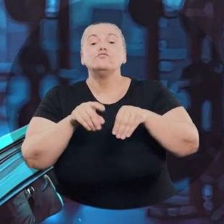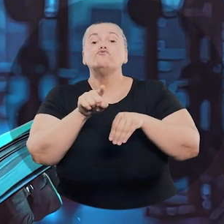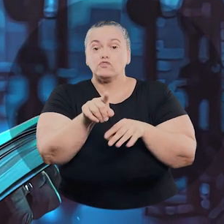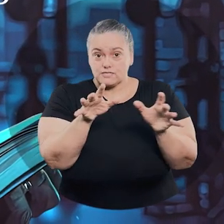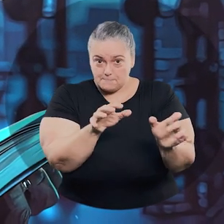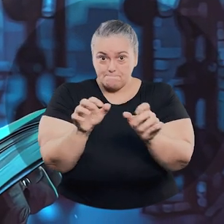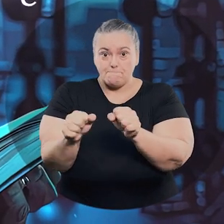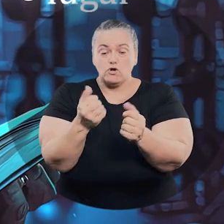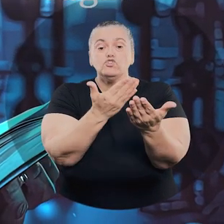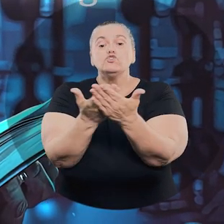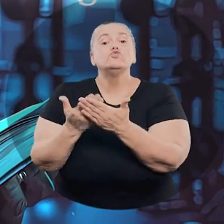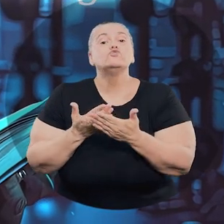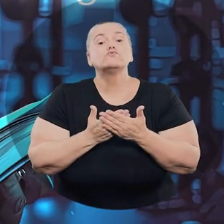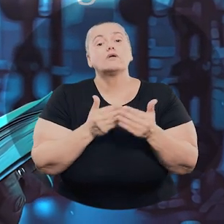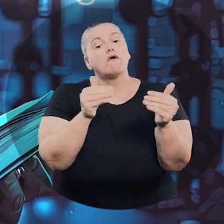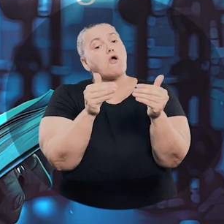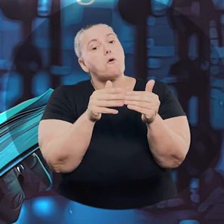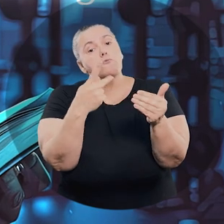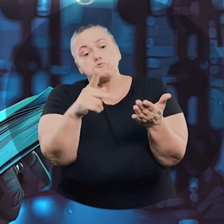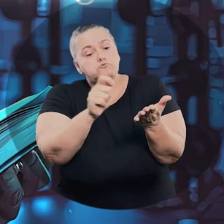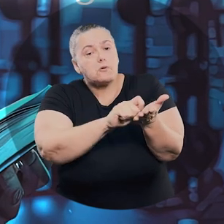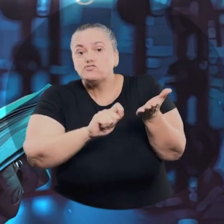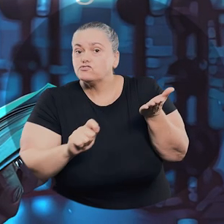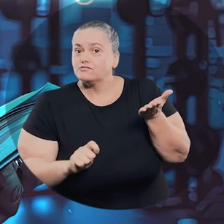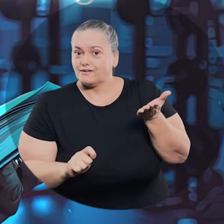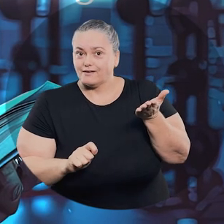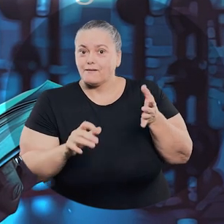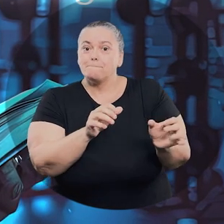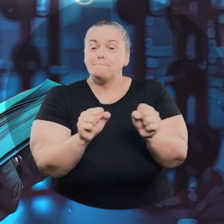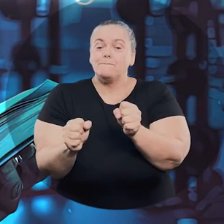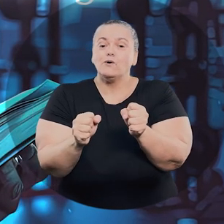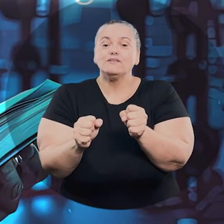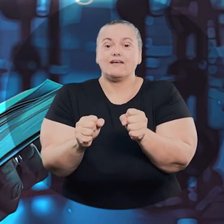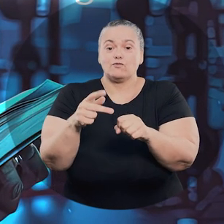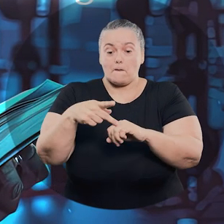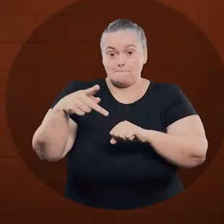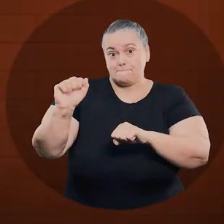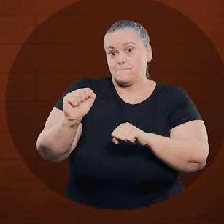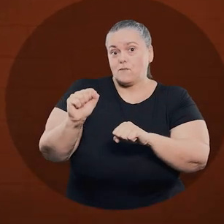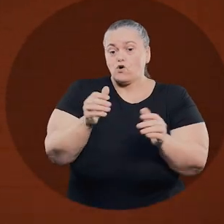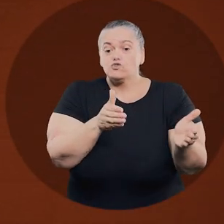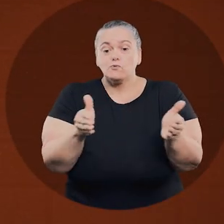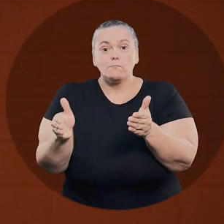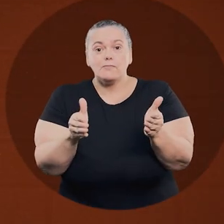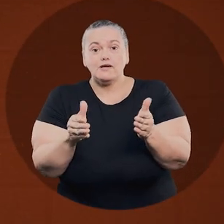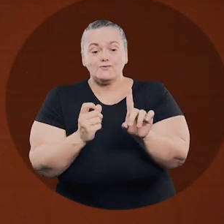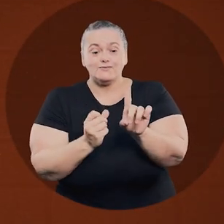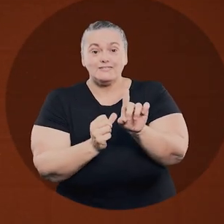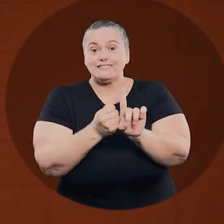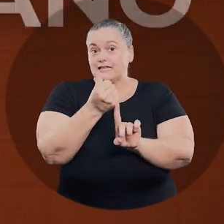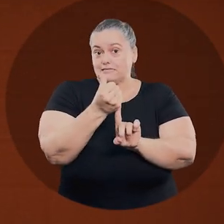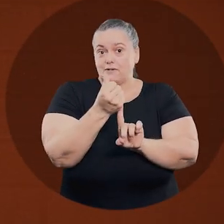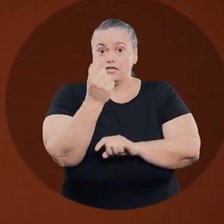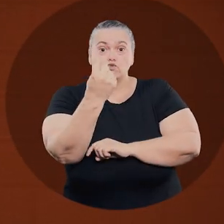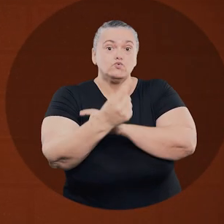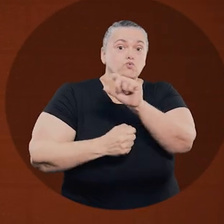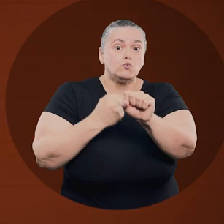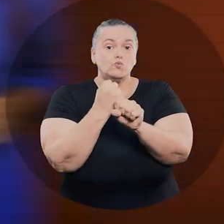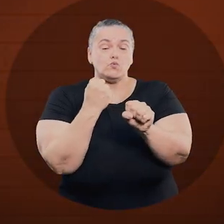você estude de acordo com a sua própria agenda, podendo incluir a pós em um período de seis meses a um ano e